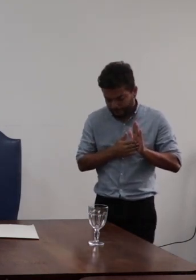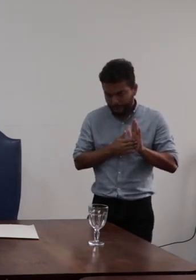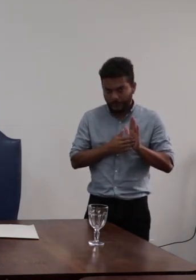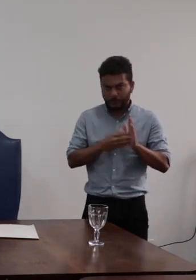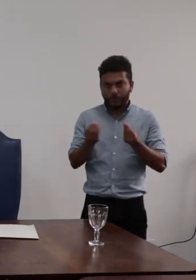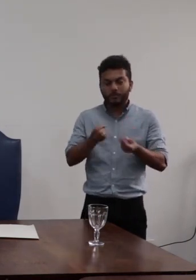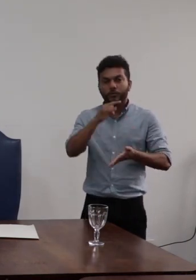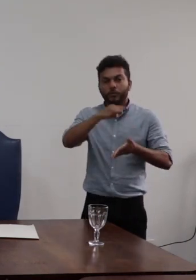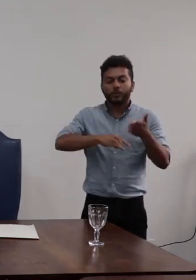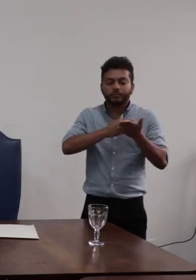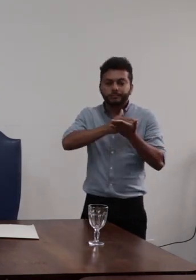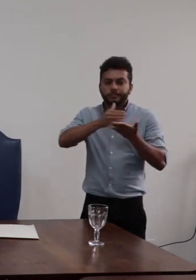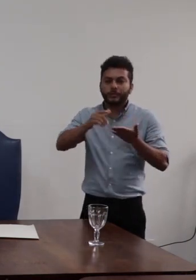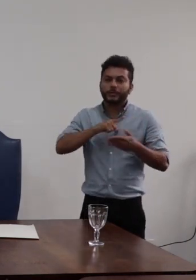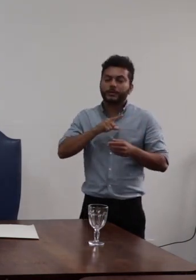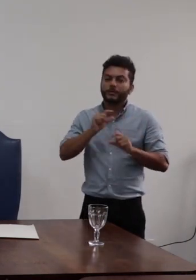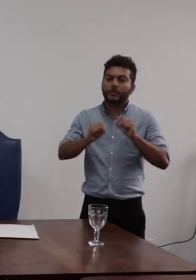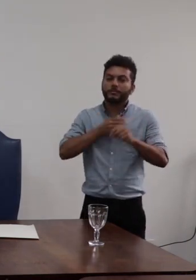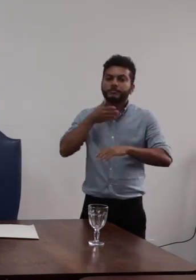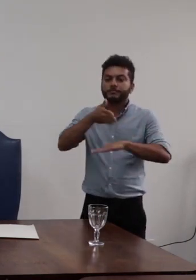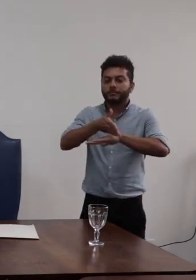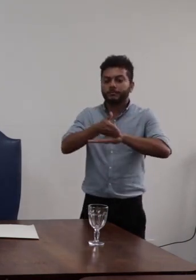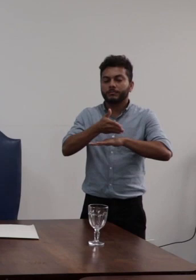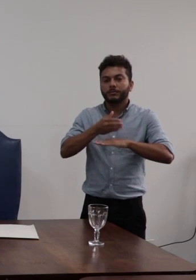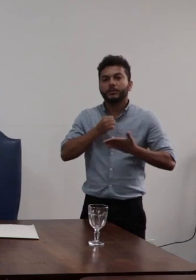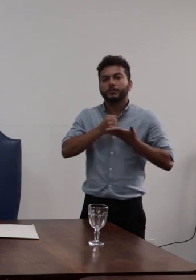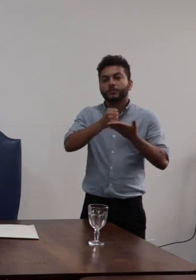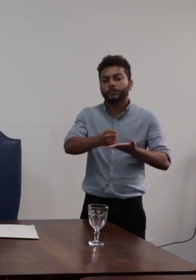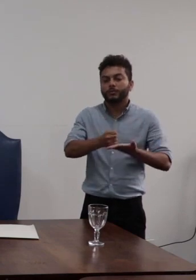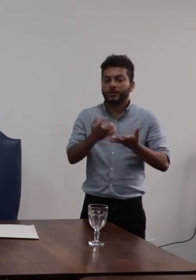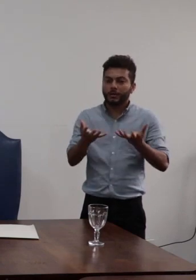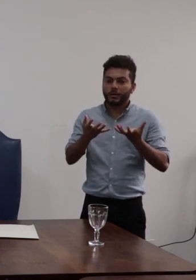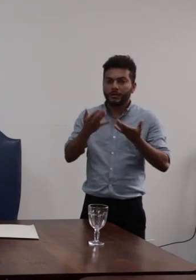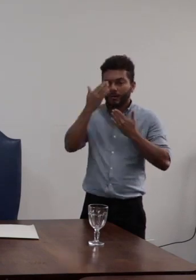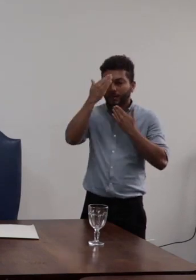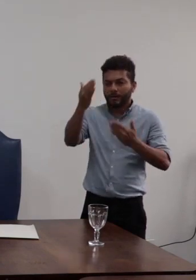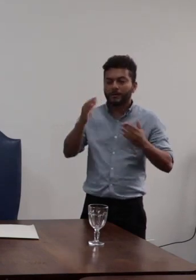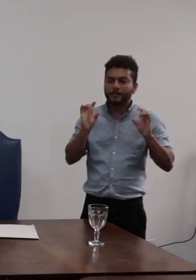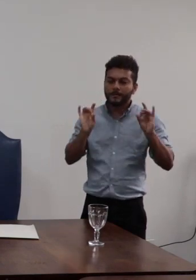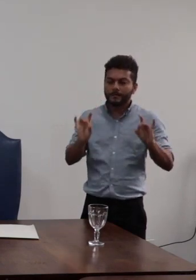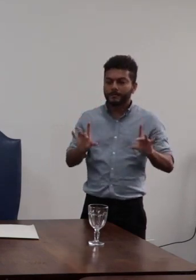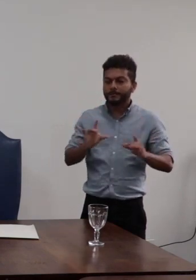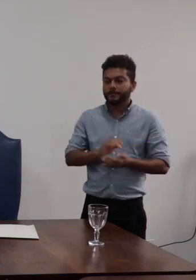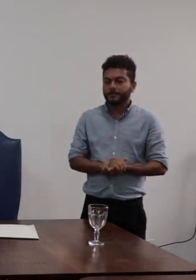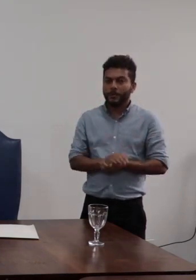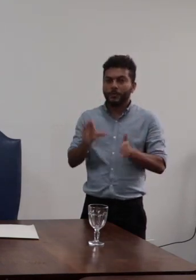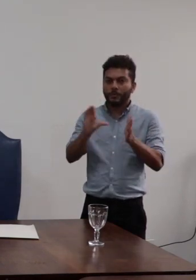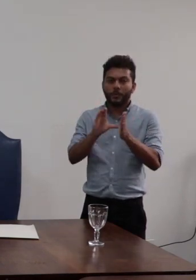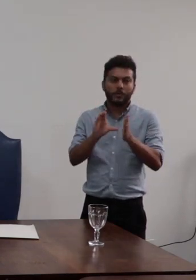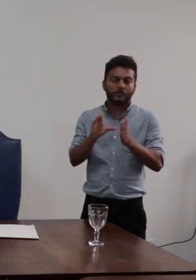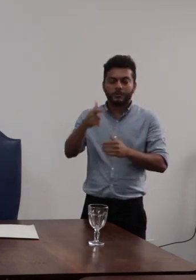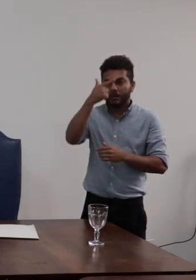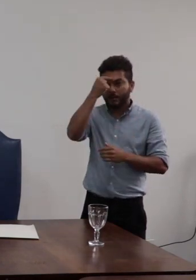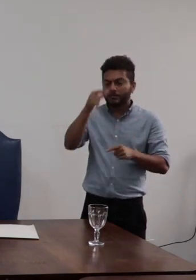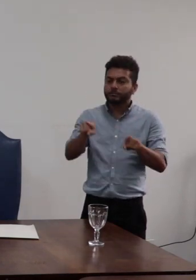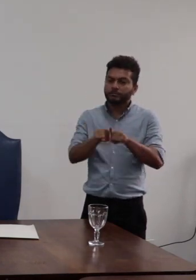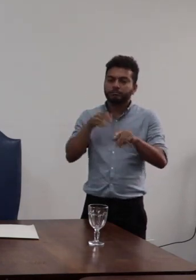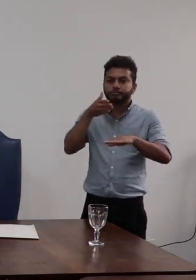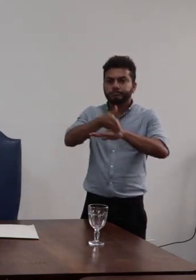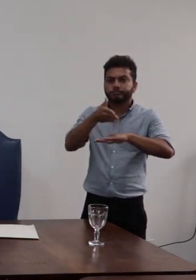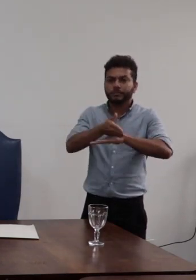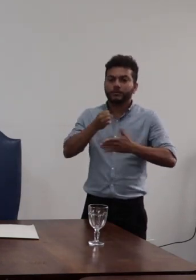inicial e do que tivemos aí de participação de colaboração e fazer um agradecimento especial pela nossa comunidade acadêmica que participou